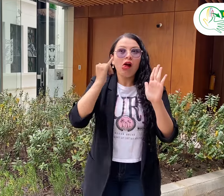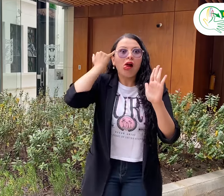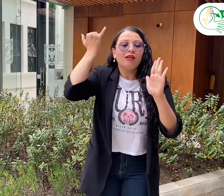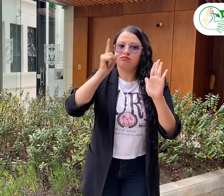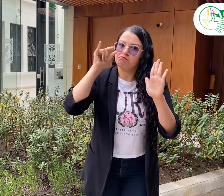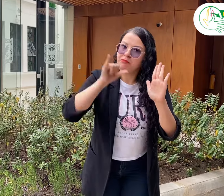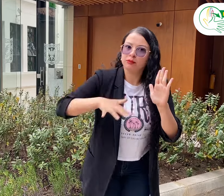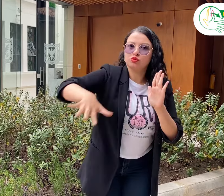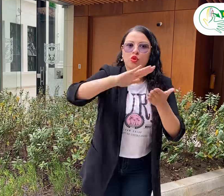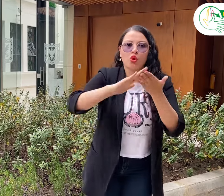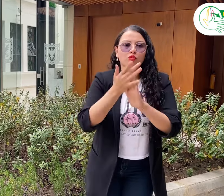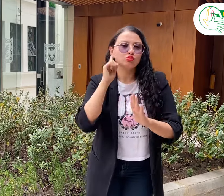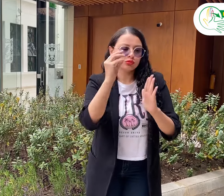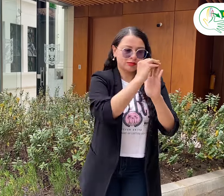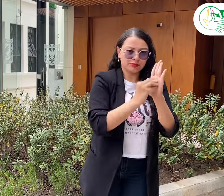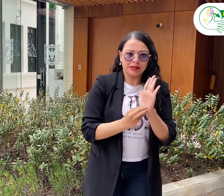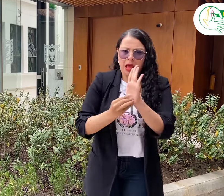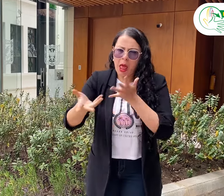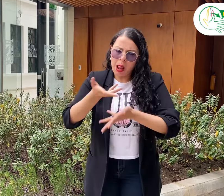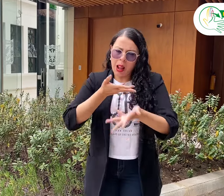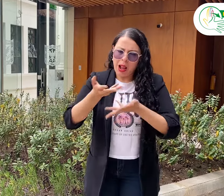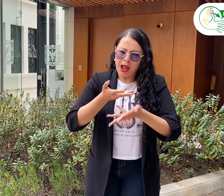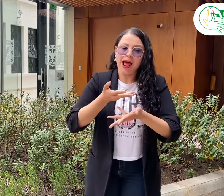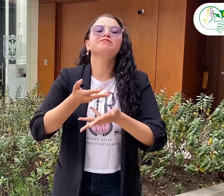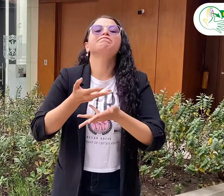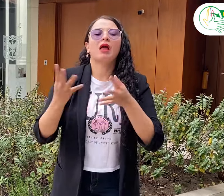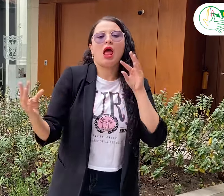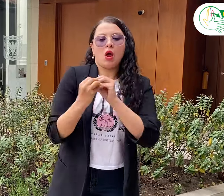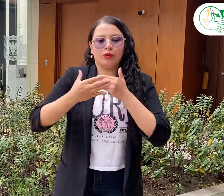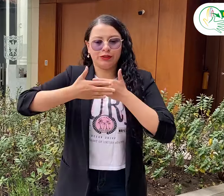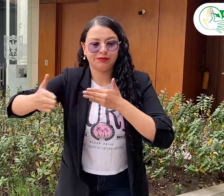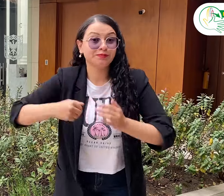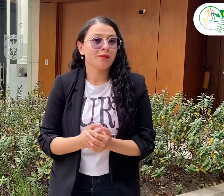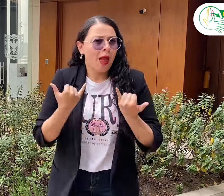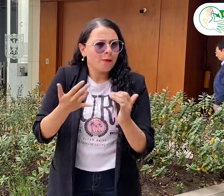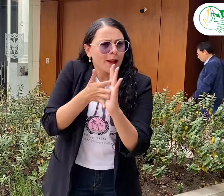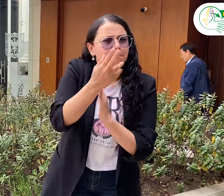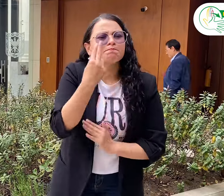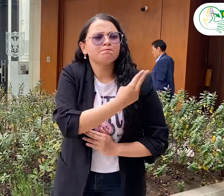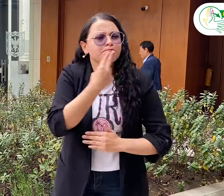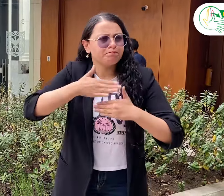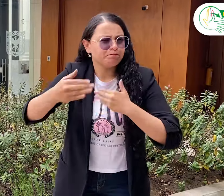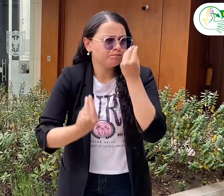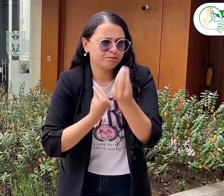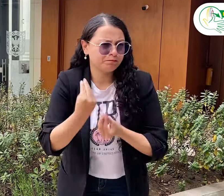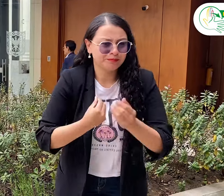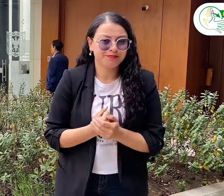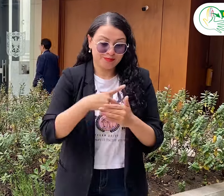desde la comunidad sorda. Dentro de los compromisos a realizar de ahora en adelante está la participación de la población sorda bogotana.